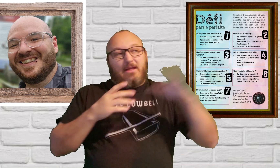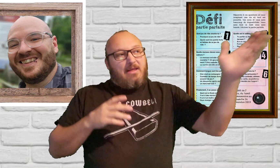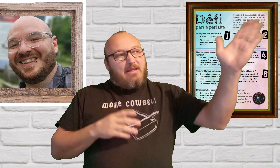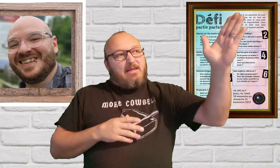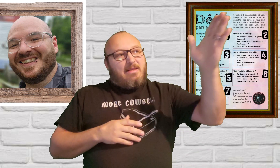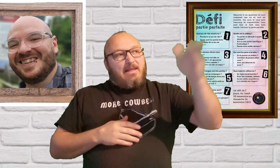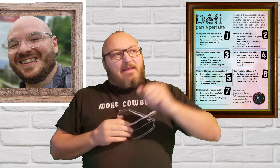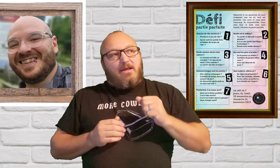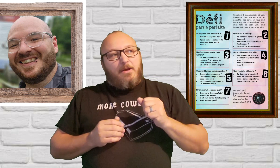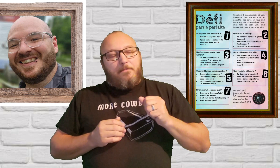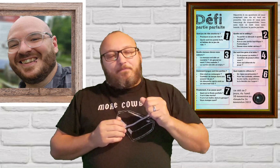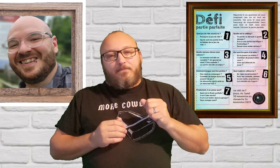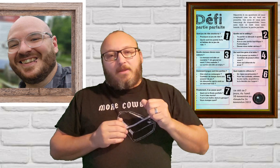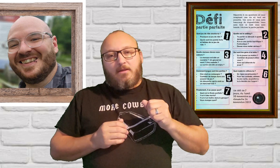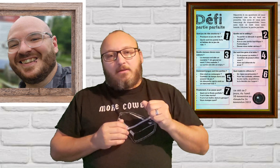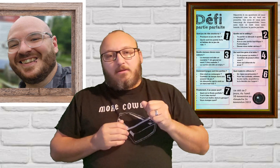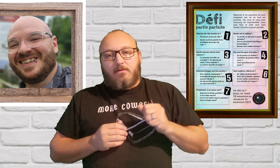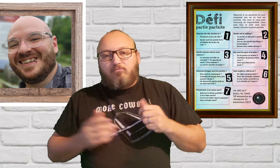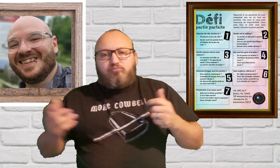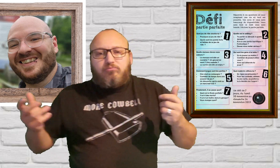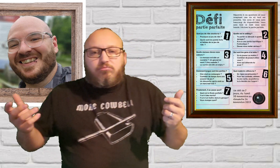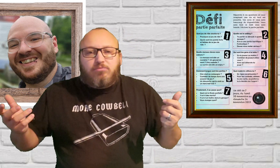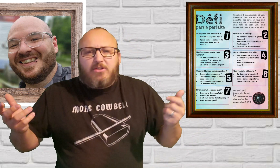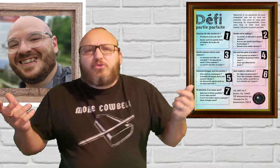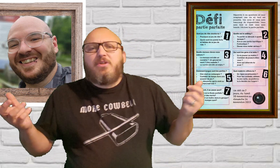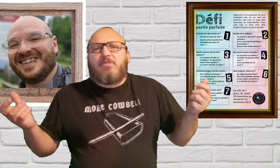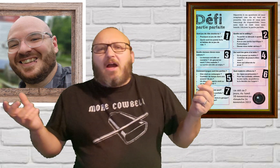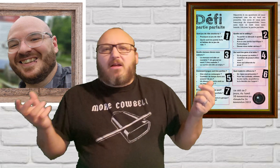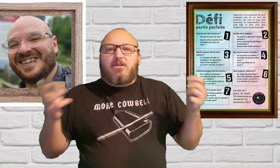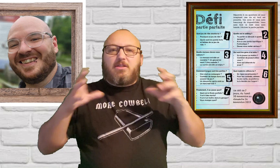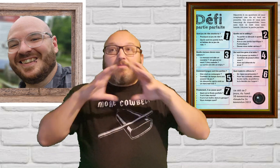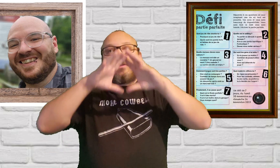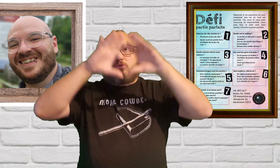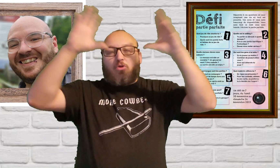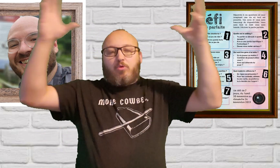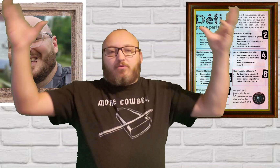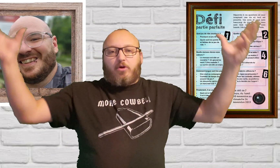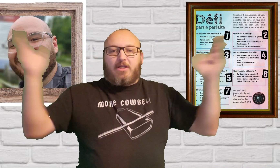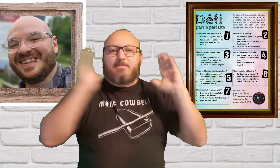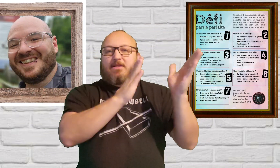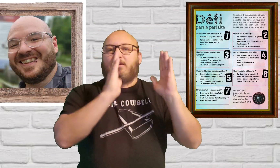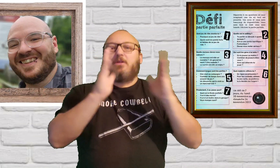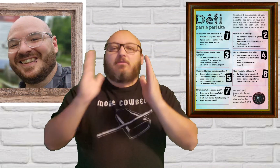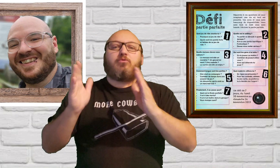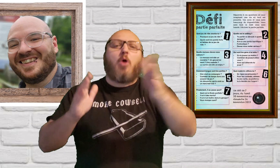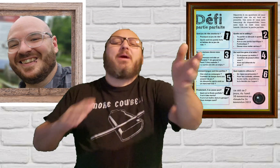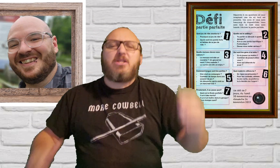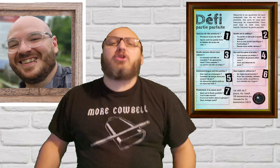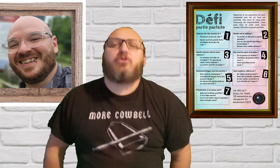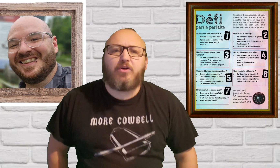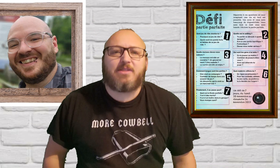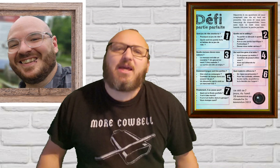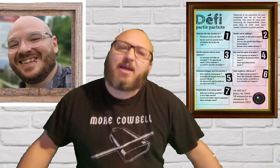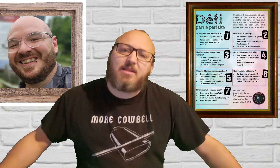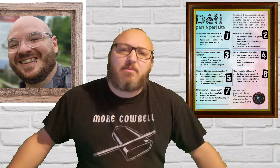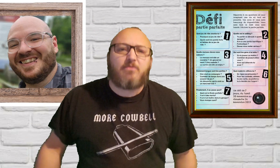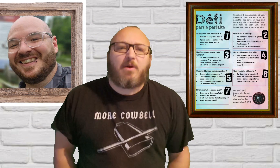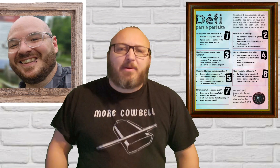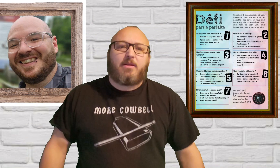univers là c'est toujours le world of darkness mais vous comprenez ce que je veux dire arrêtez de me faire parler